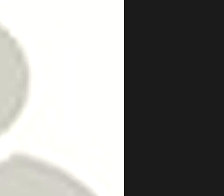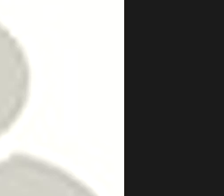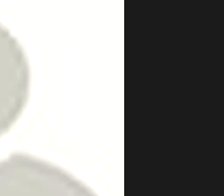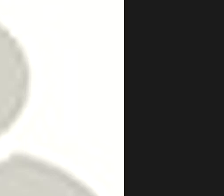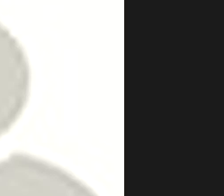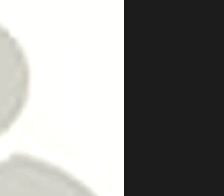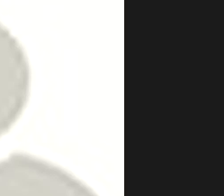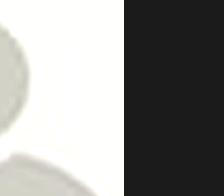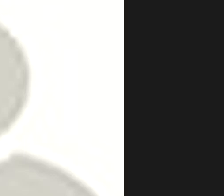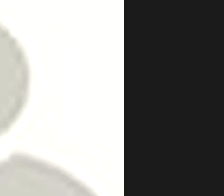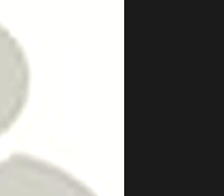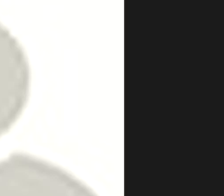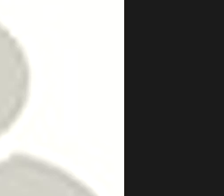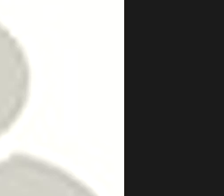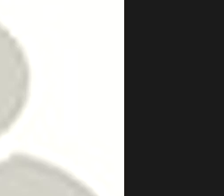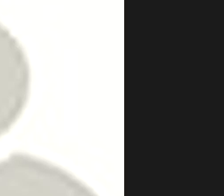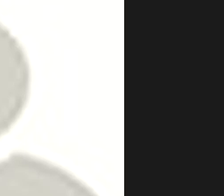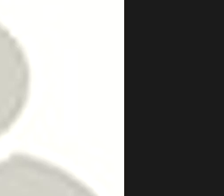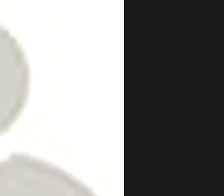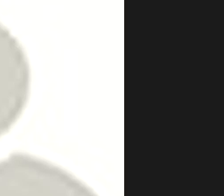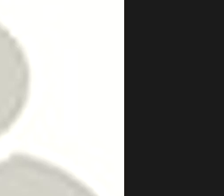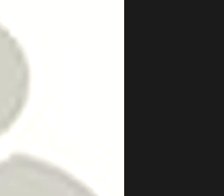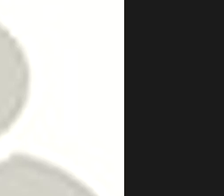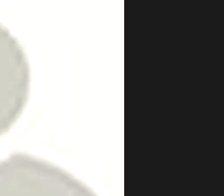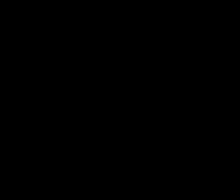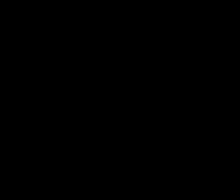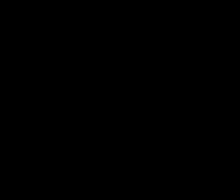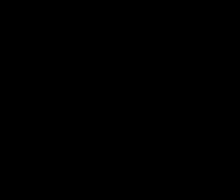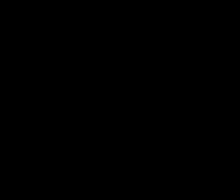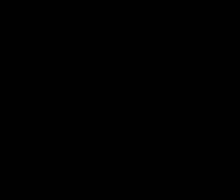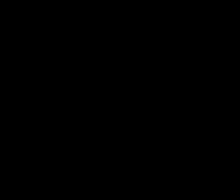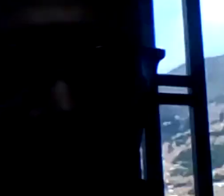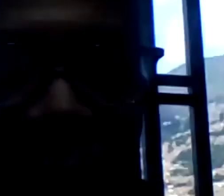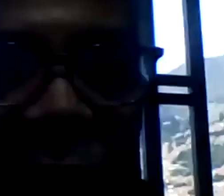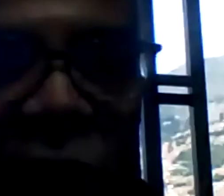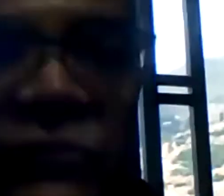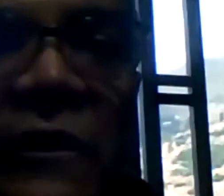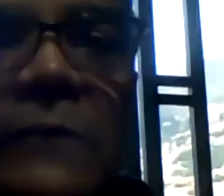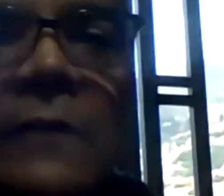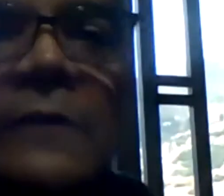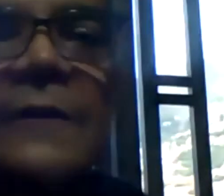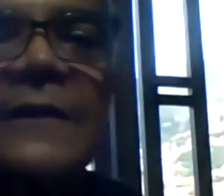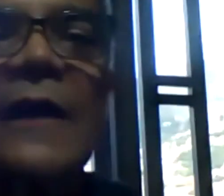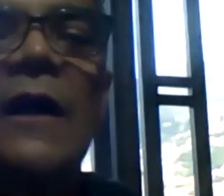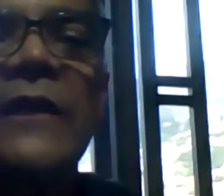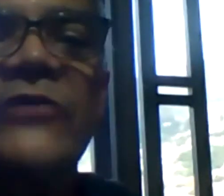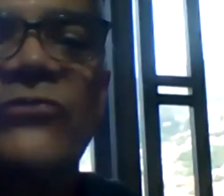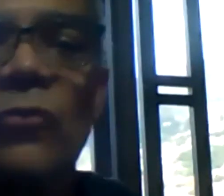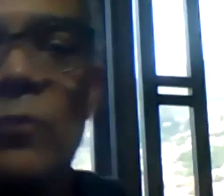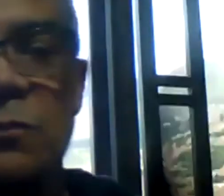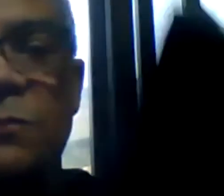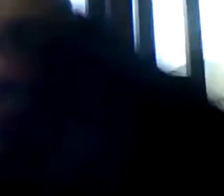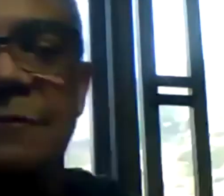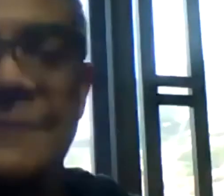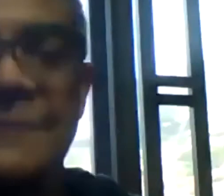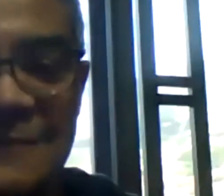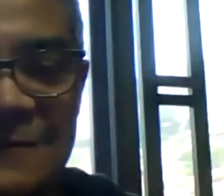inferior hay diferentes botones, al lado izquierdo dice iniciar video. ¡Ah, listo!